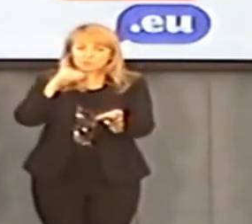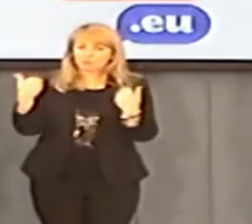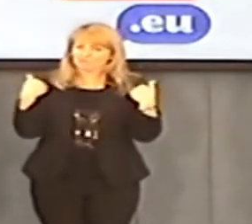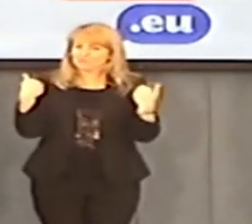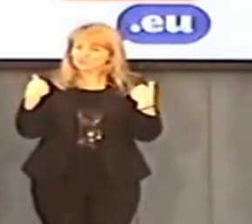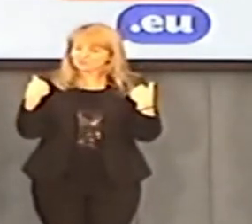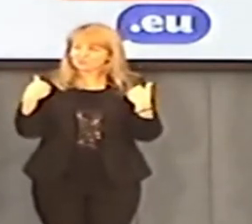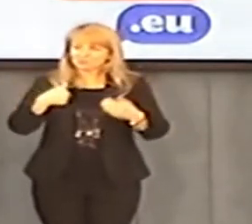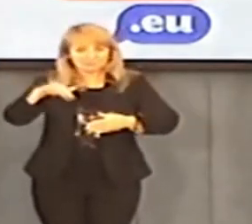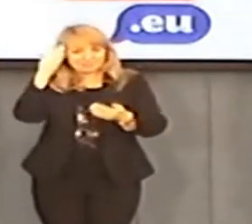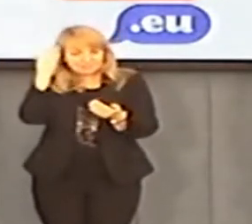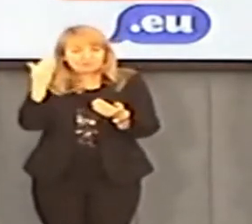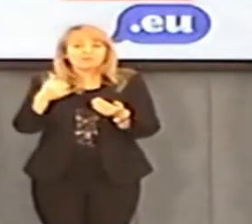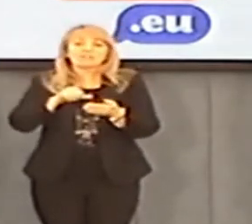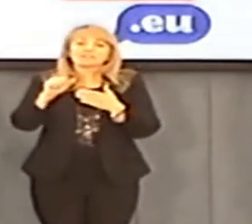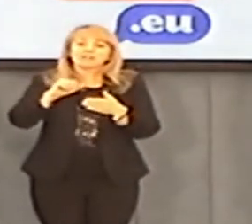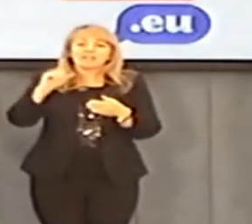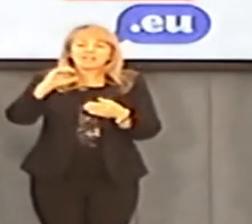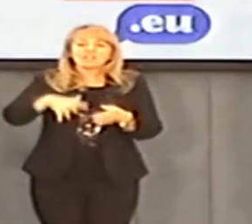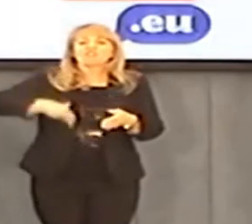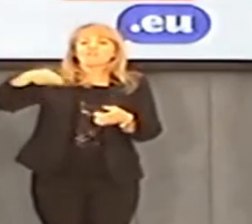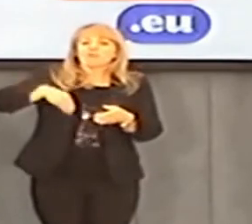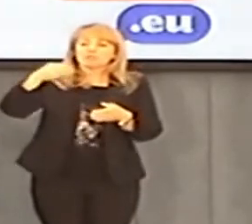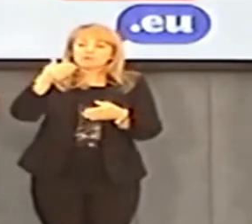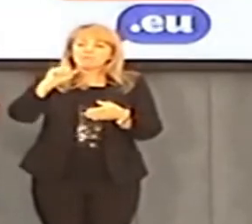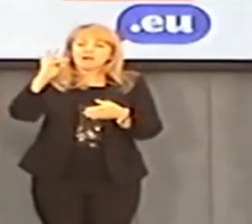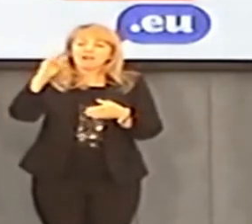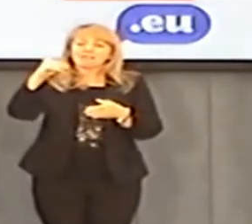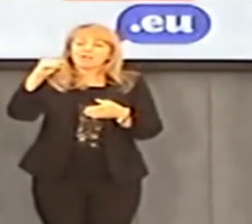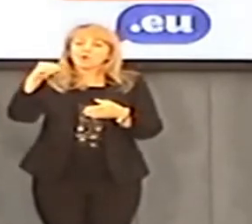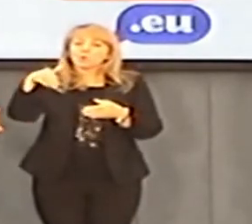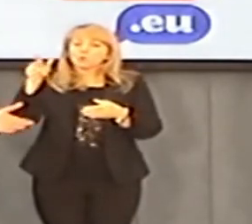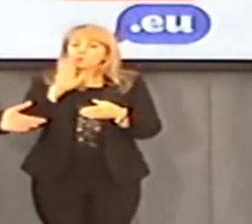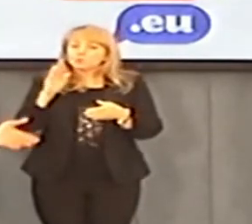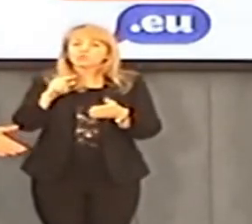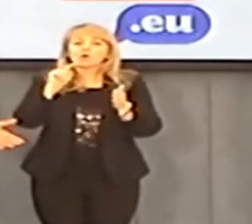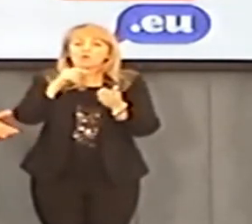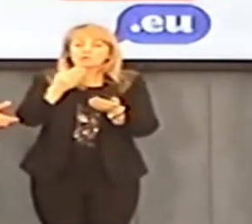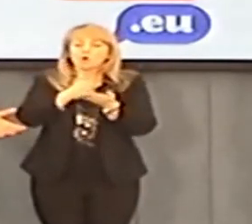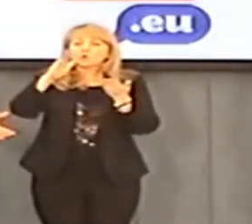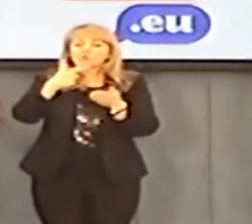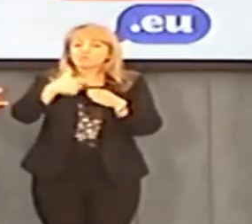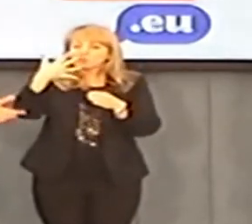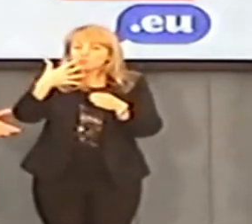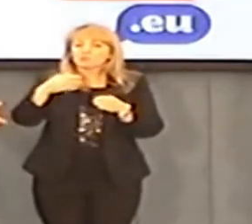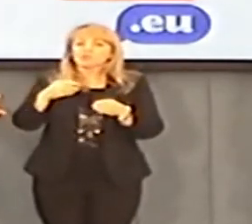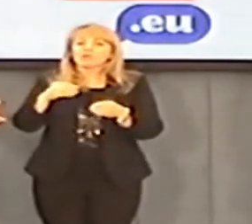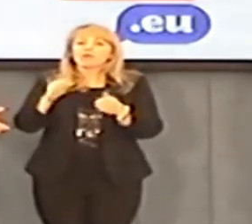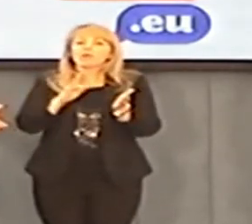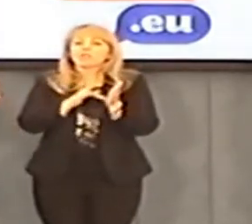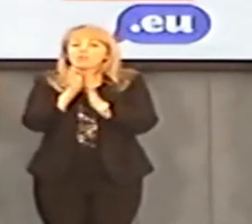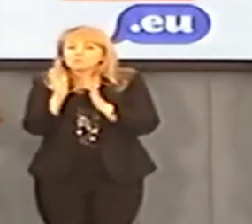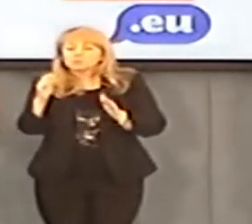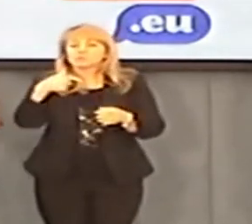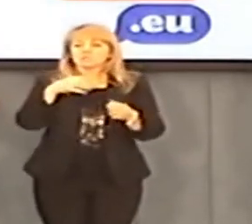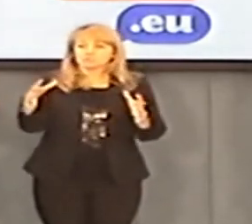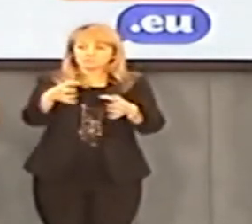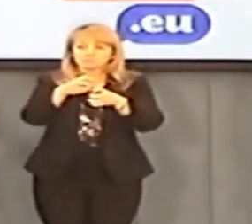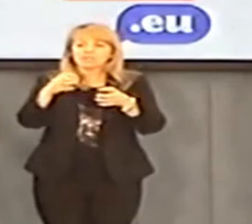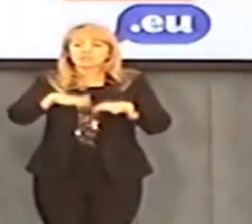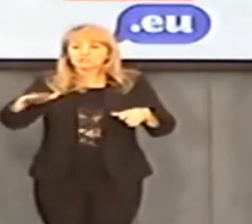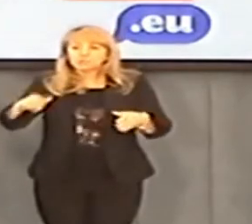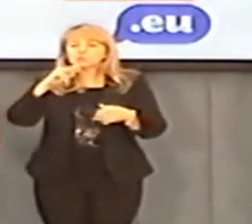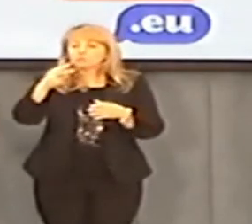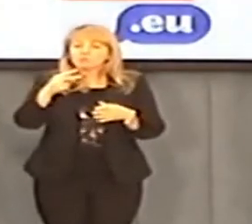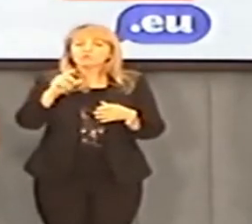Ewangelion. Wiemy z Kondinion z Ewangelii św. Mateusza rozdział 25. Jezus gromadzi wokół siebie dzieci i